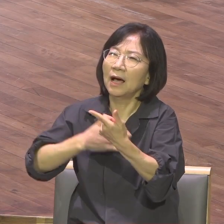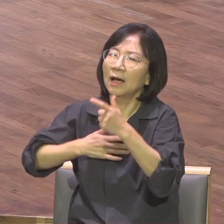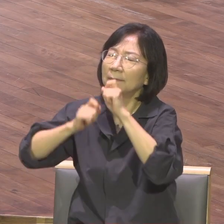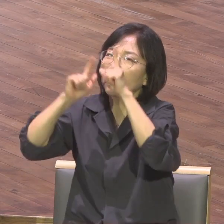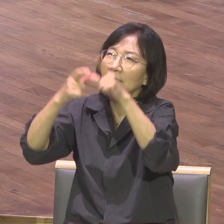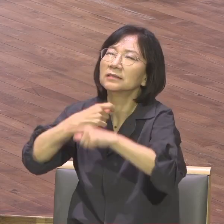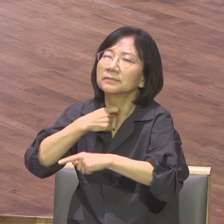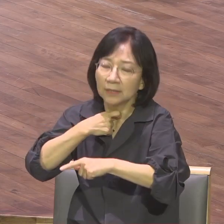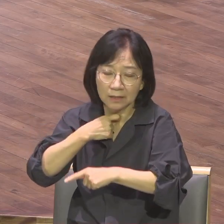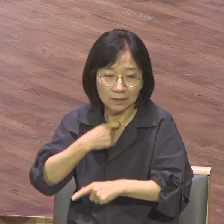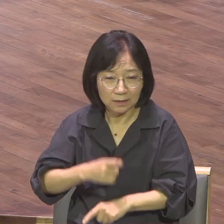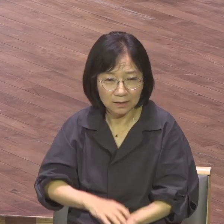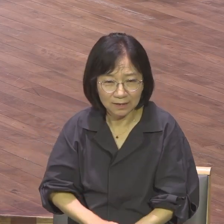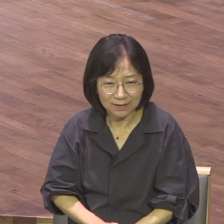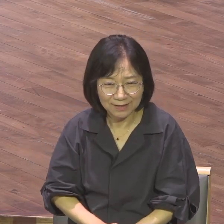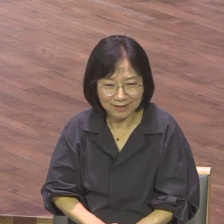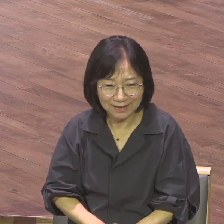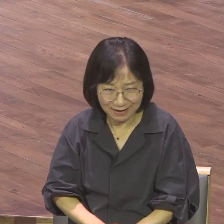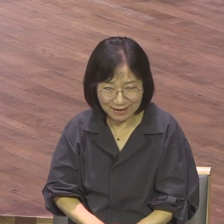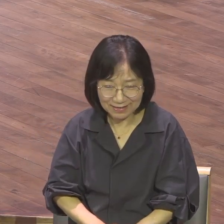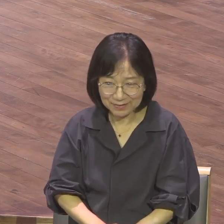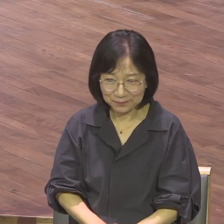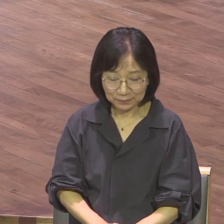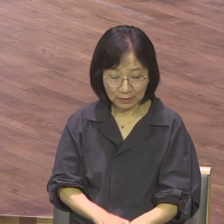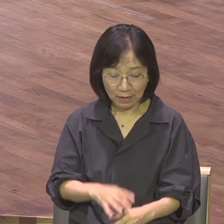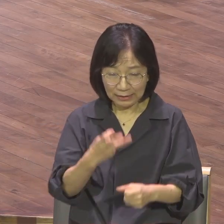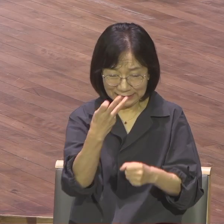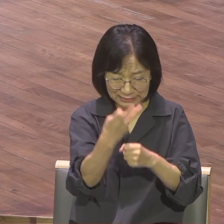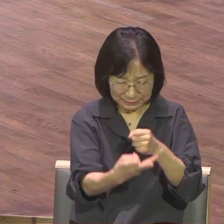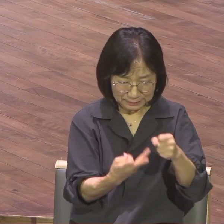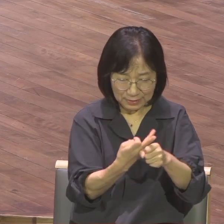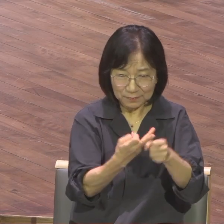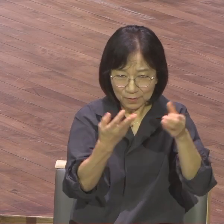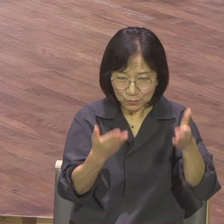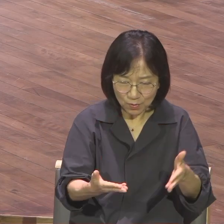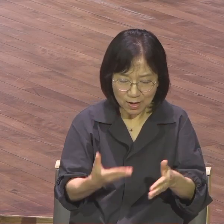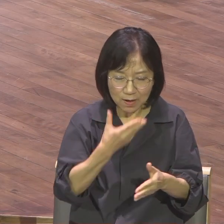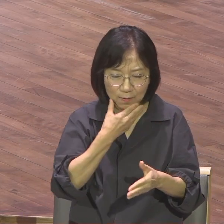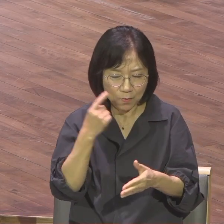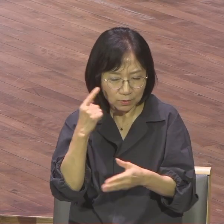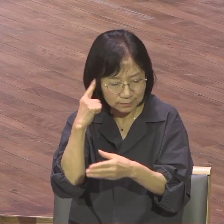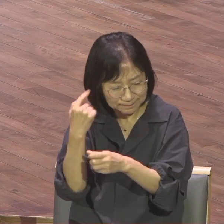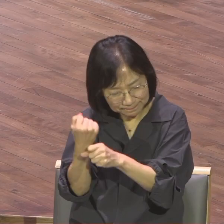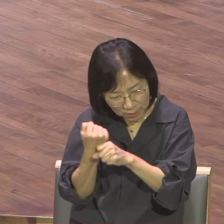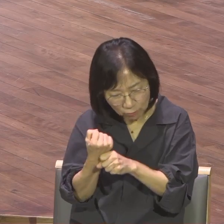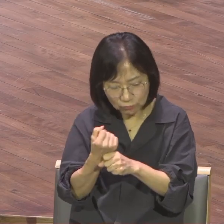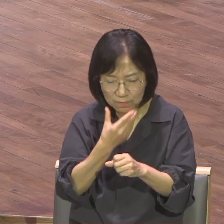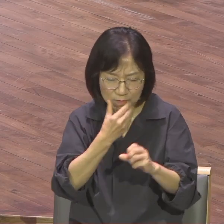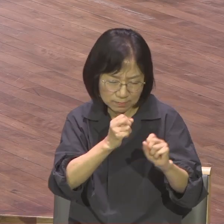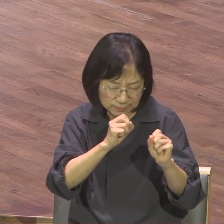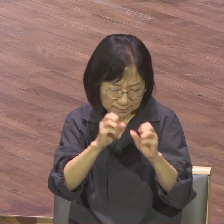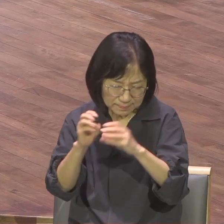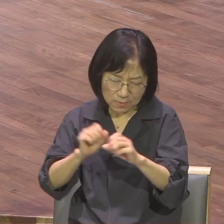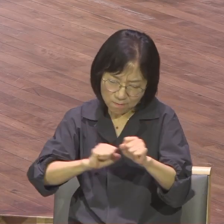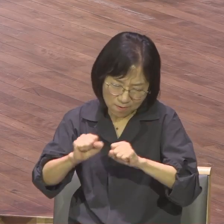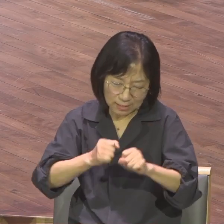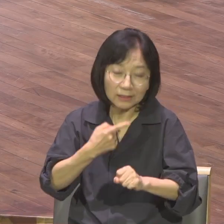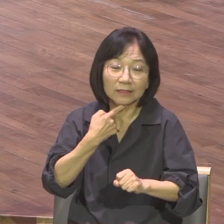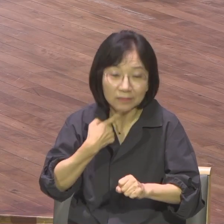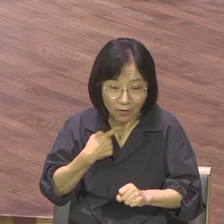3년 동안 다소에서 10년 동안 철저하게 복음을 연구하고 정리하고 붙잡았던 그 바울이 뭐라고 얘기합니까?